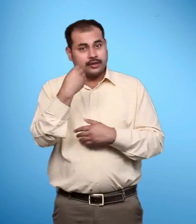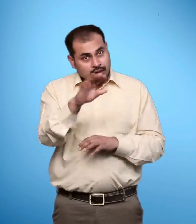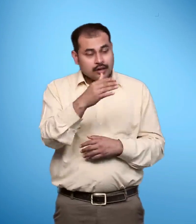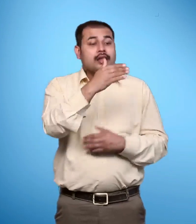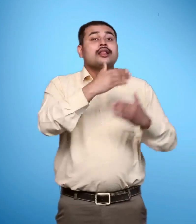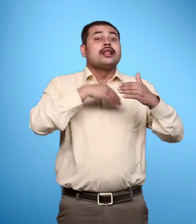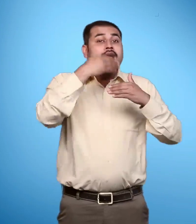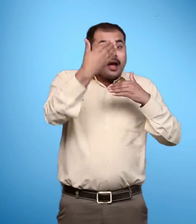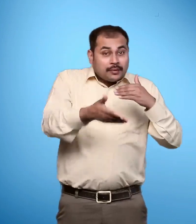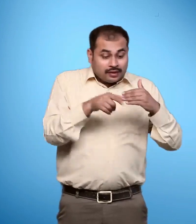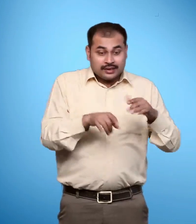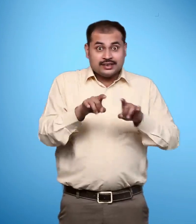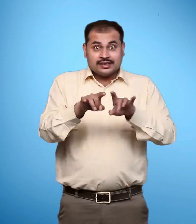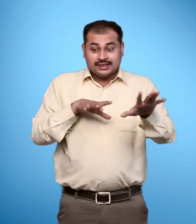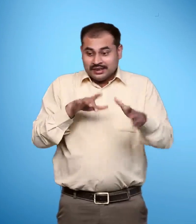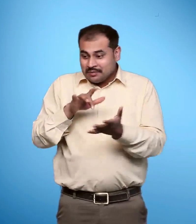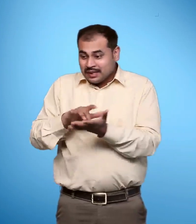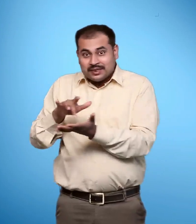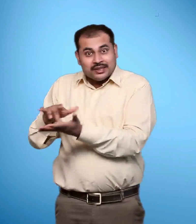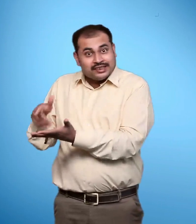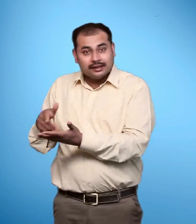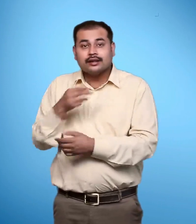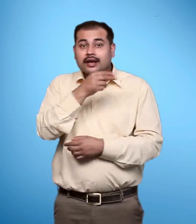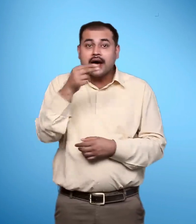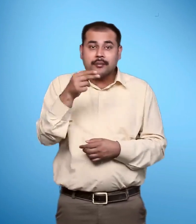हिस्से में है उसका नाम फिर गाउं यह शहर का नाम